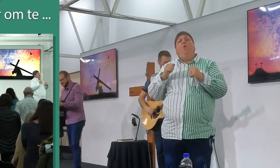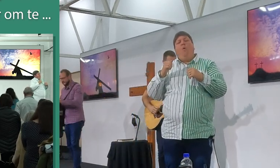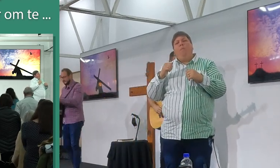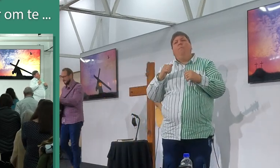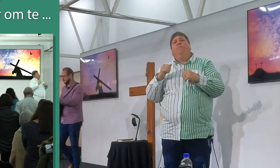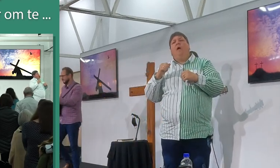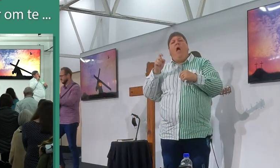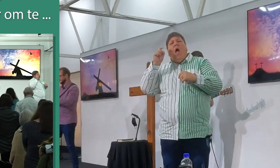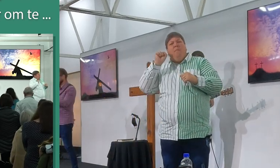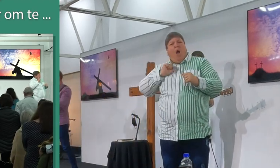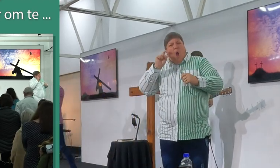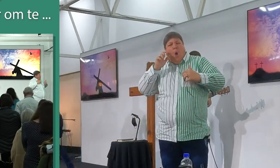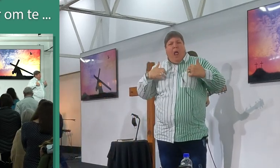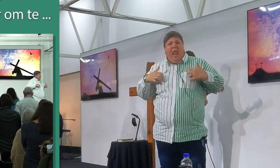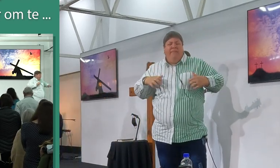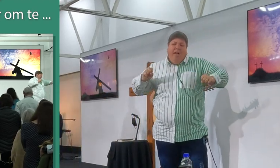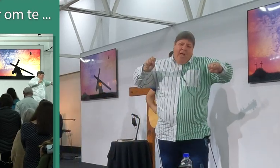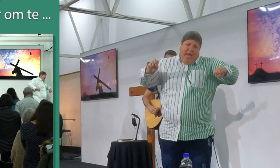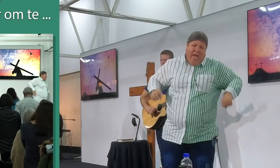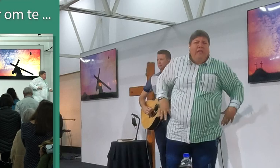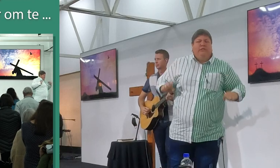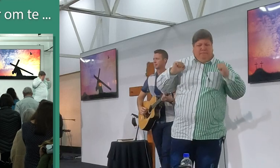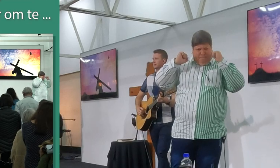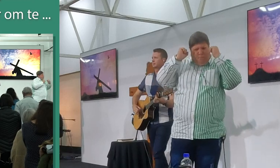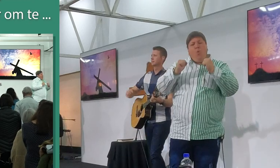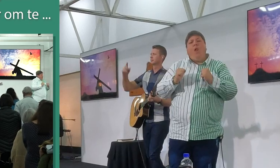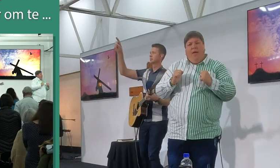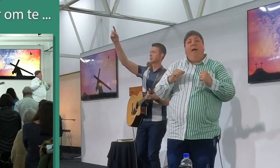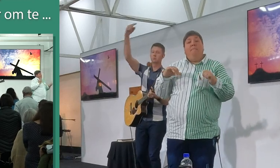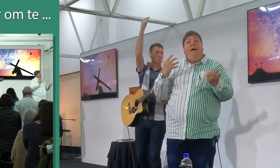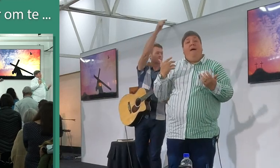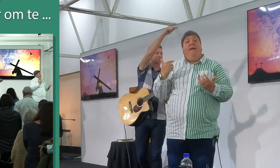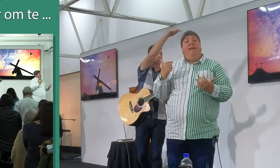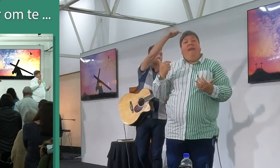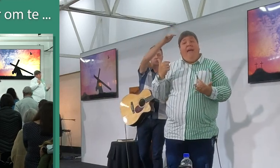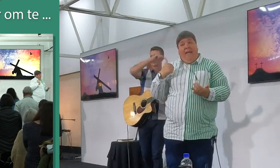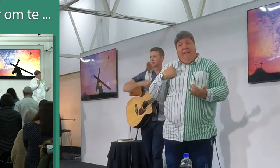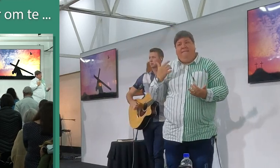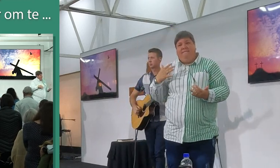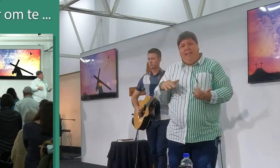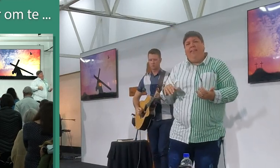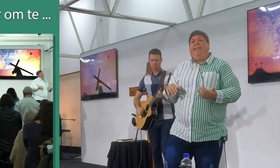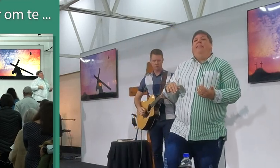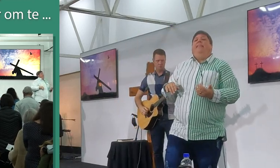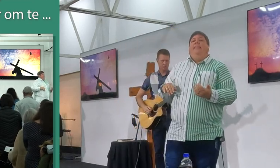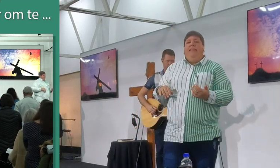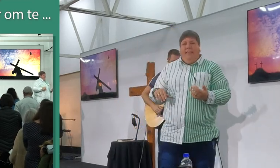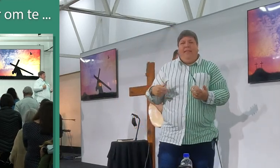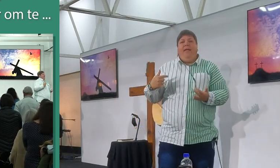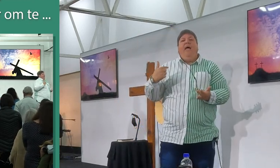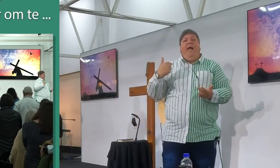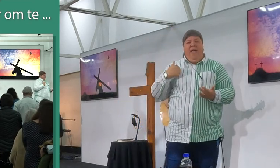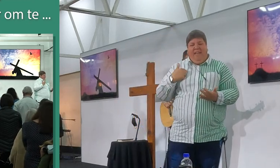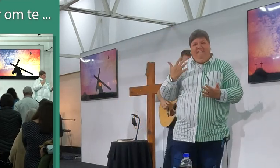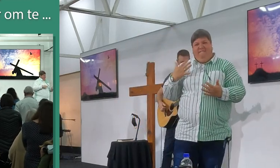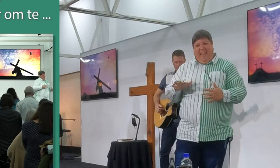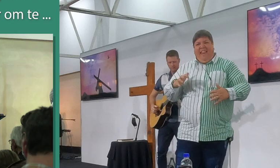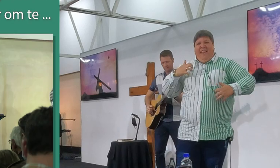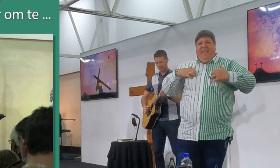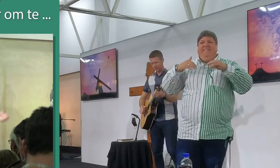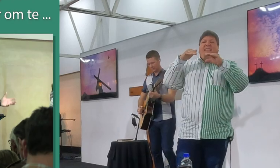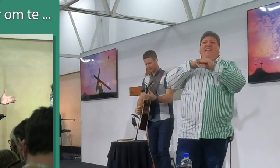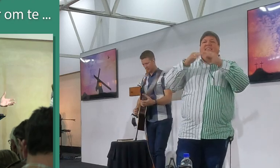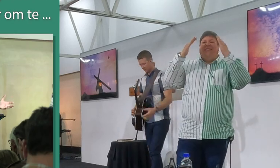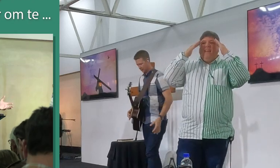ons ouwe leven af te leeg, maar jy het vir oogend staan ons, en ons sê, ons gaan, ons gaan net weer een stapje neem, te sê, ons wil leven in